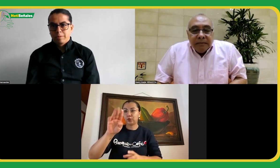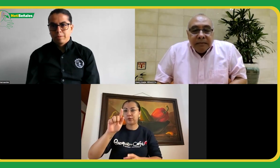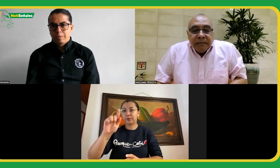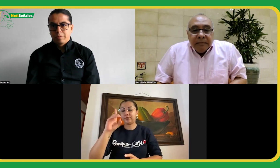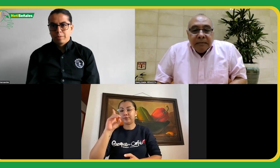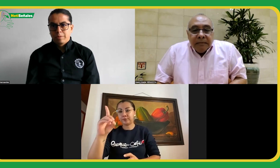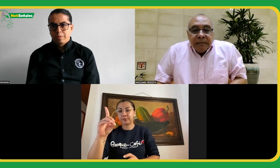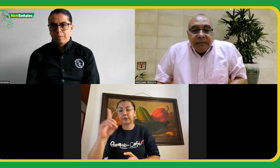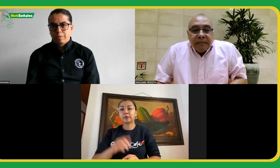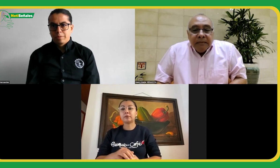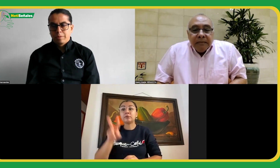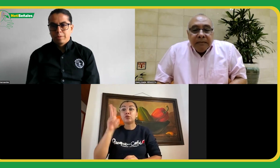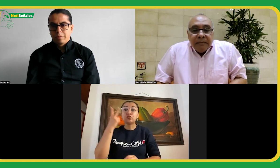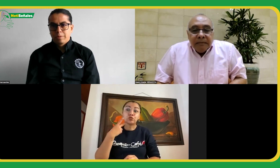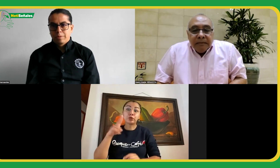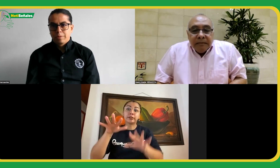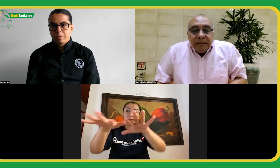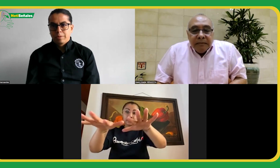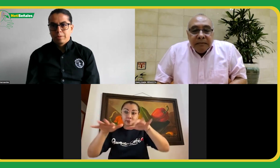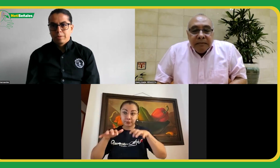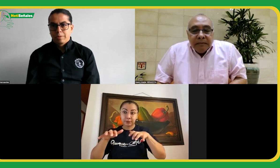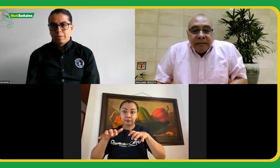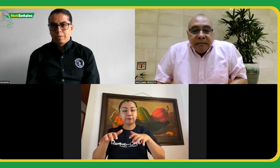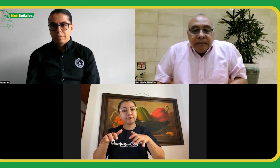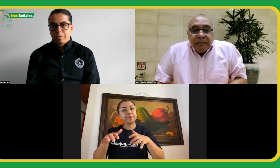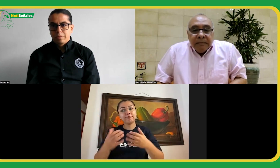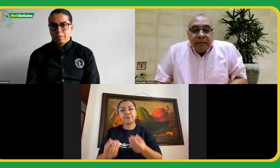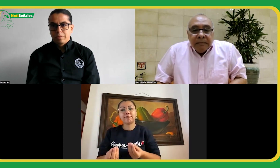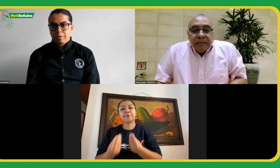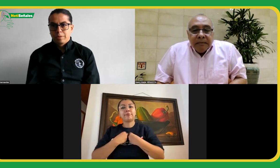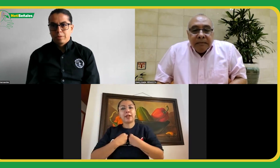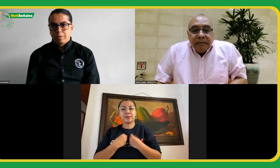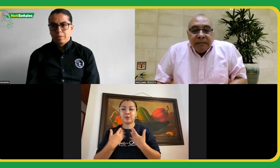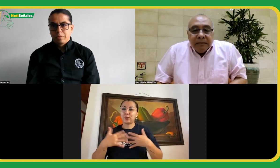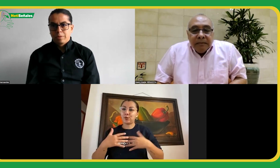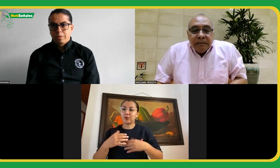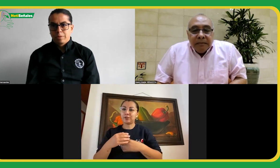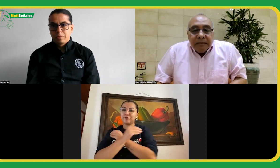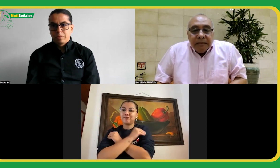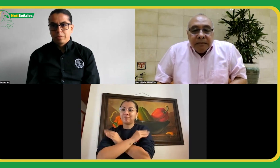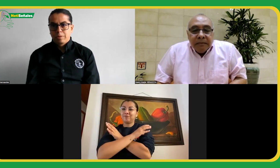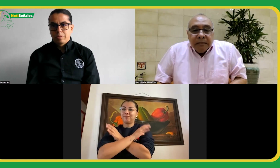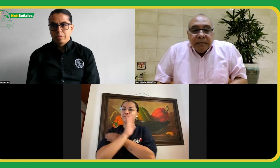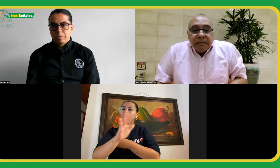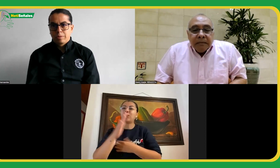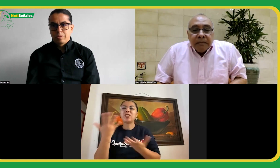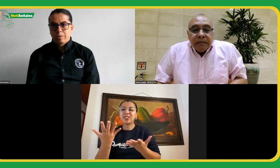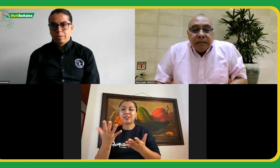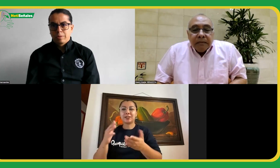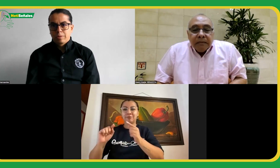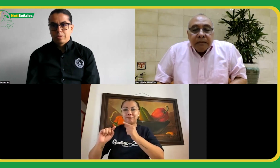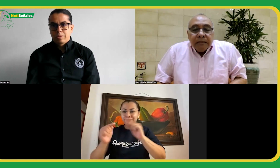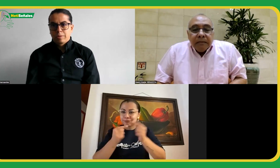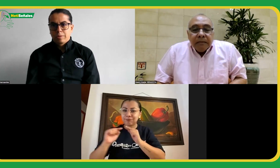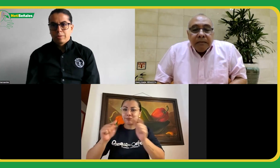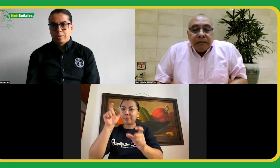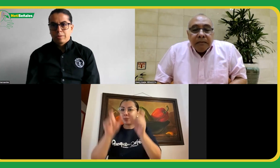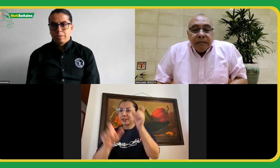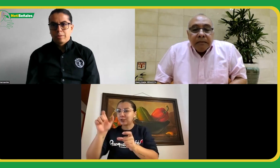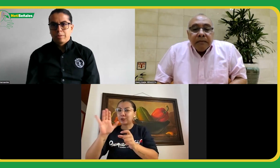de la WFD durante dos días, los cuales fueron enriquecedores. Quedé con las fuerzas renovadas, los debates, las